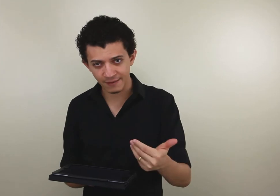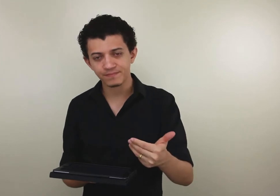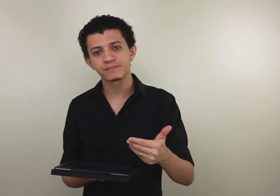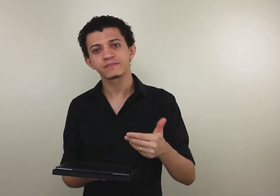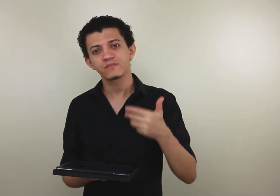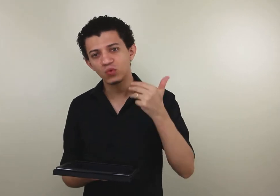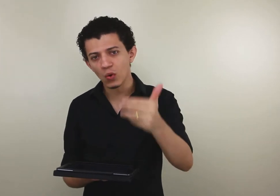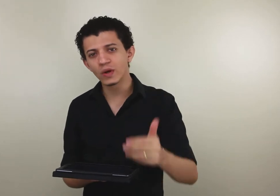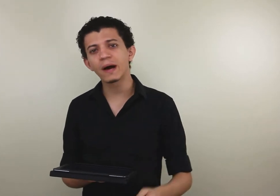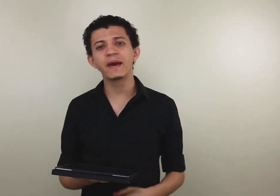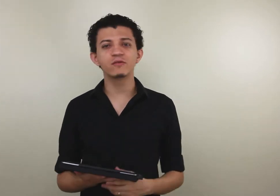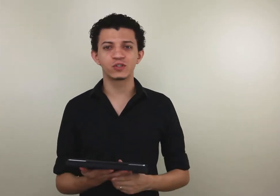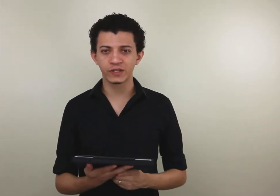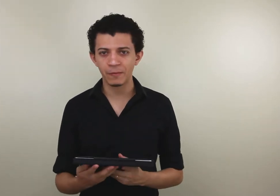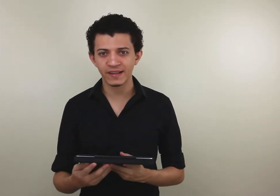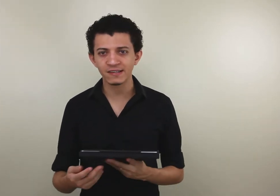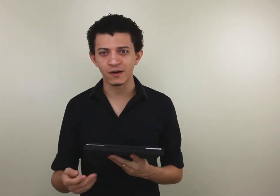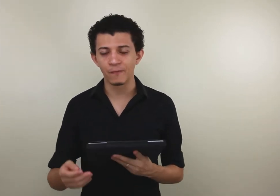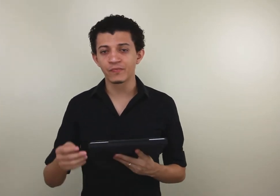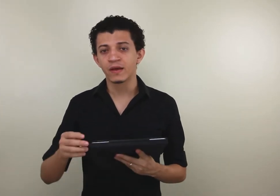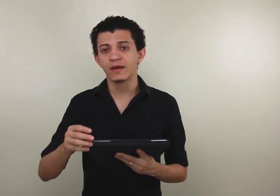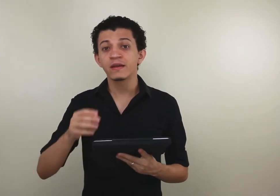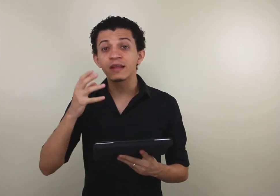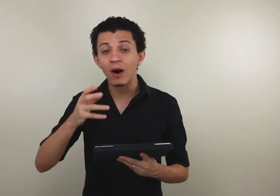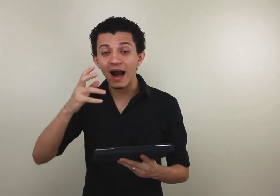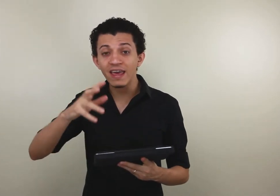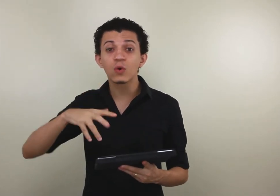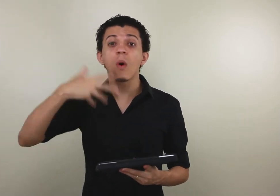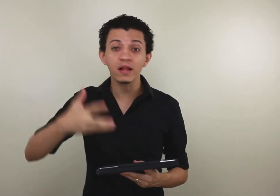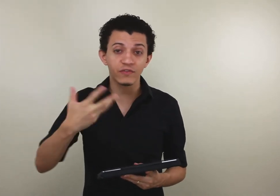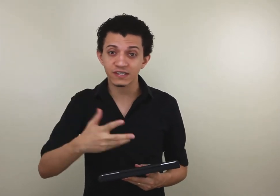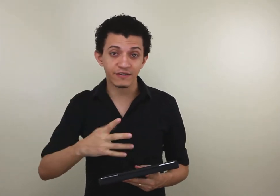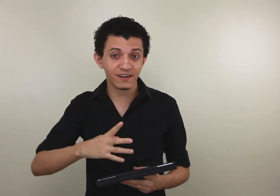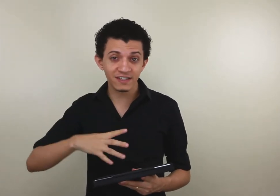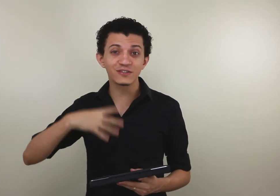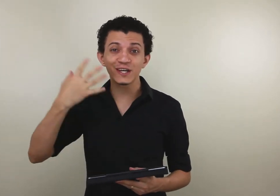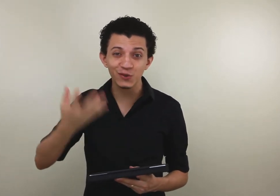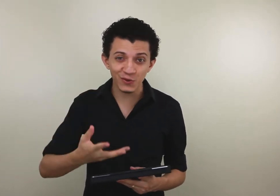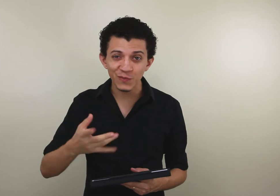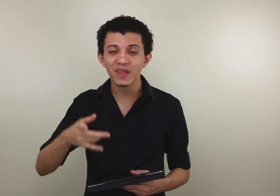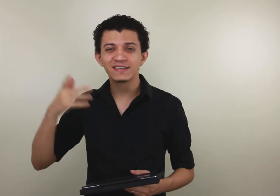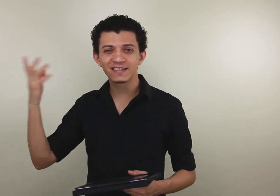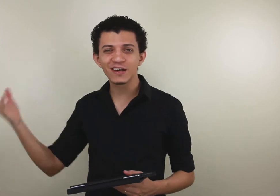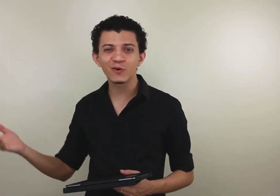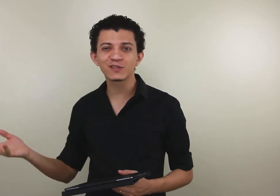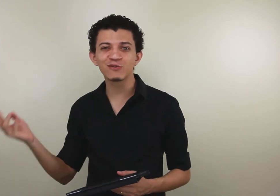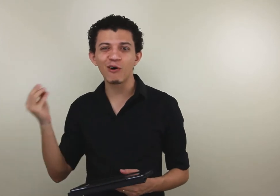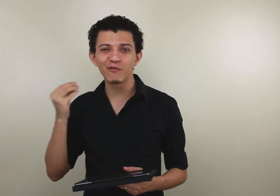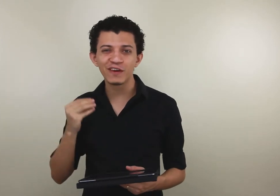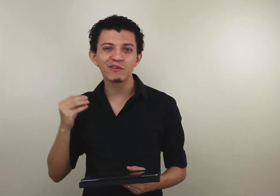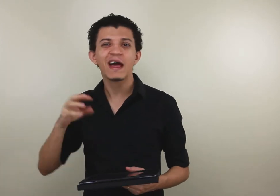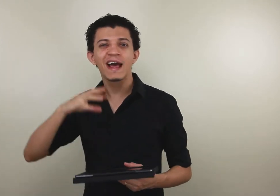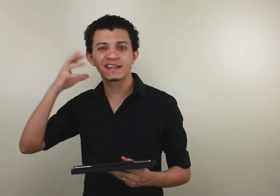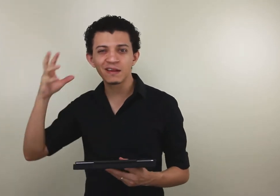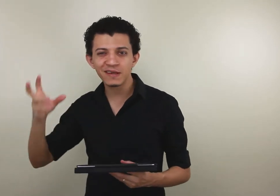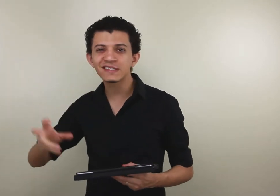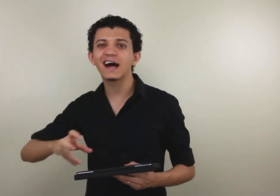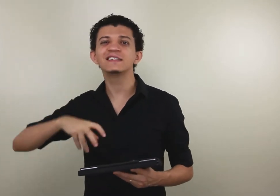prejudicar o andamento de sua interpretação. Então, enquanto você está fazendo isso aí tudo, você tem que continuar ouvindo, retendo a mensagem,